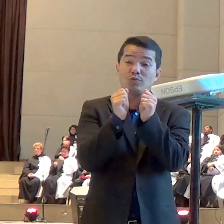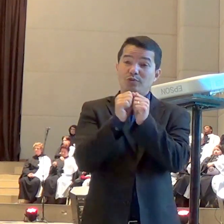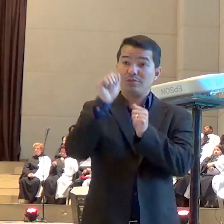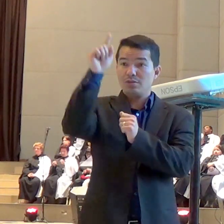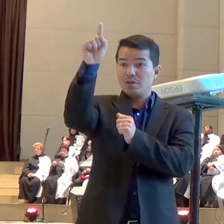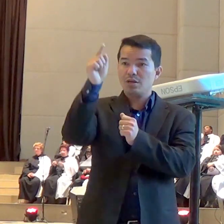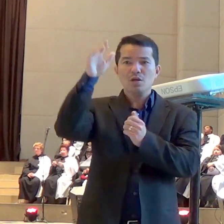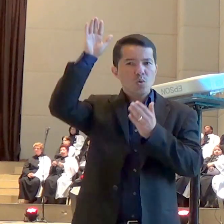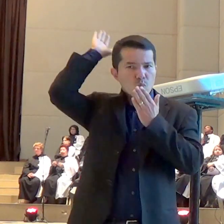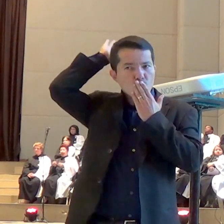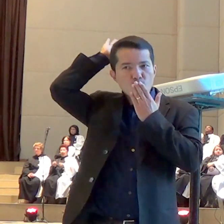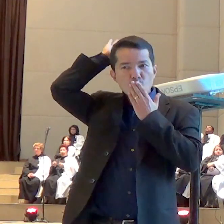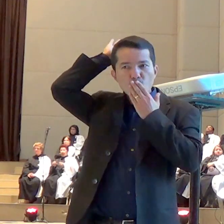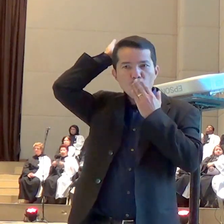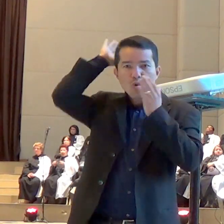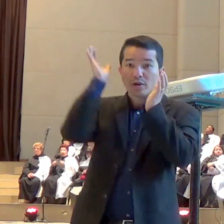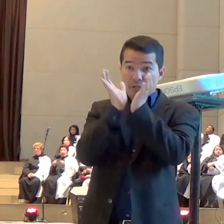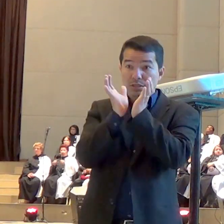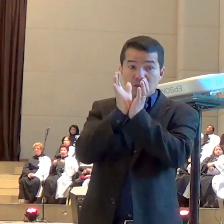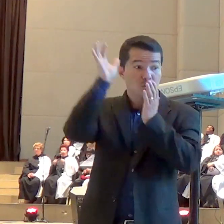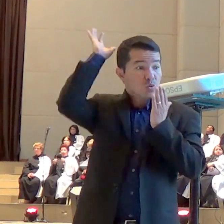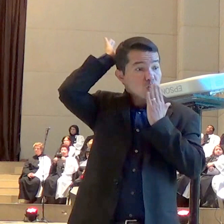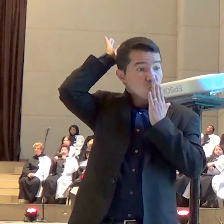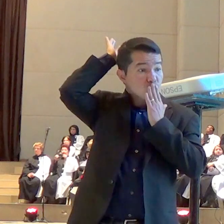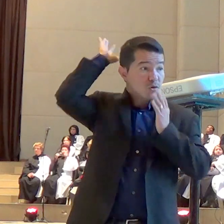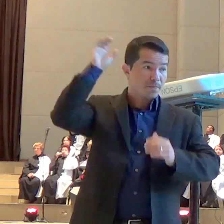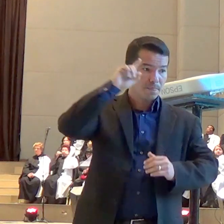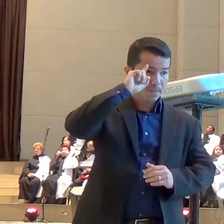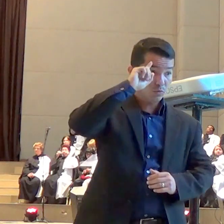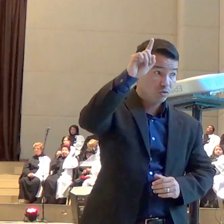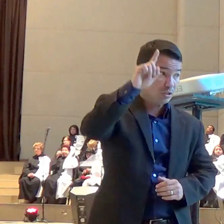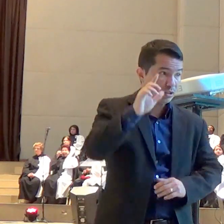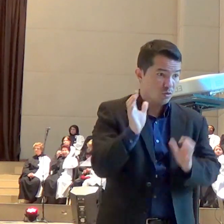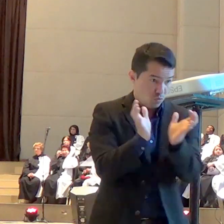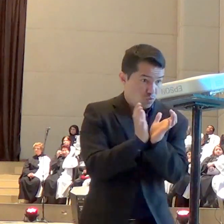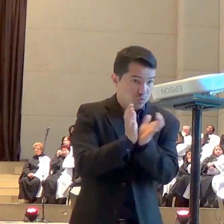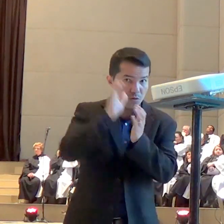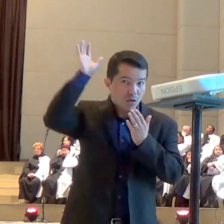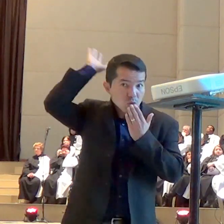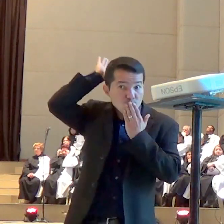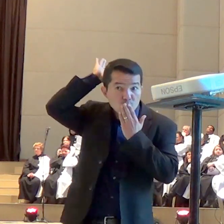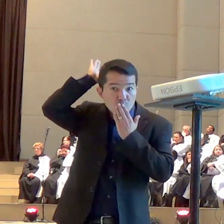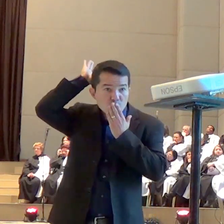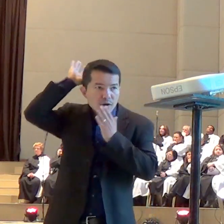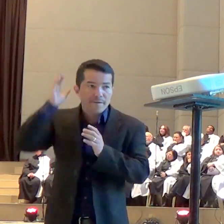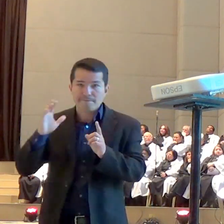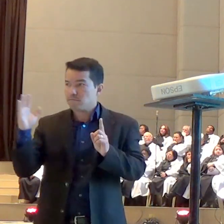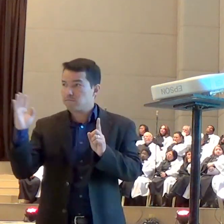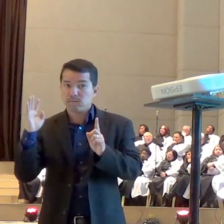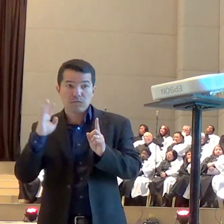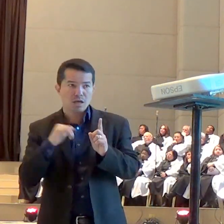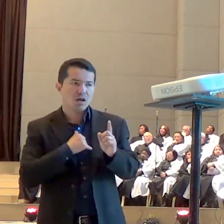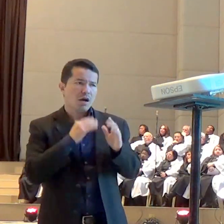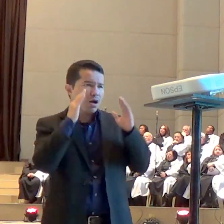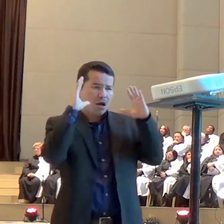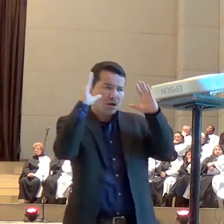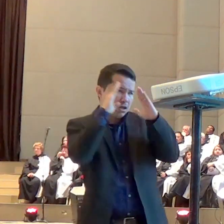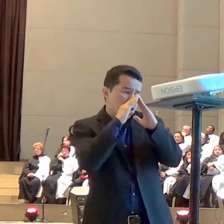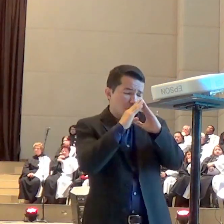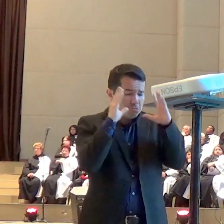esses nativos vieram para matar ele e sua família e eles não tinham o que fazer a única coisa que